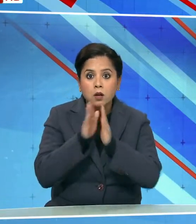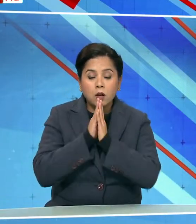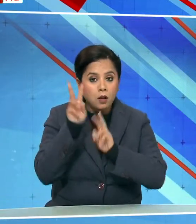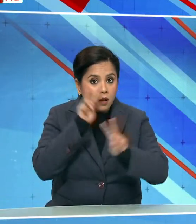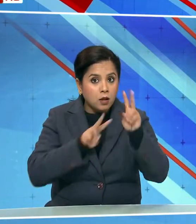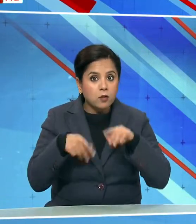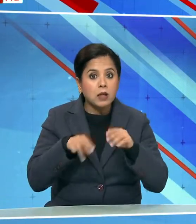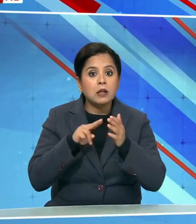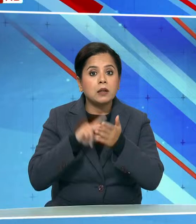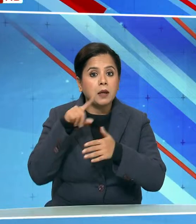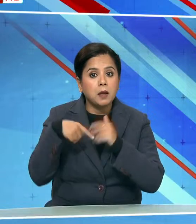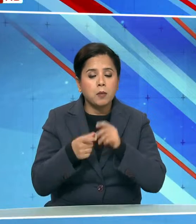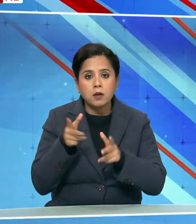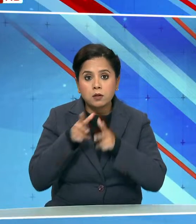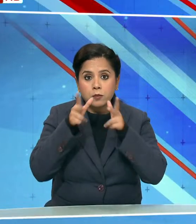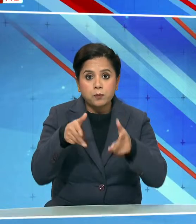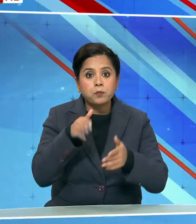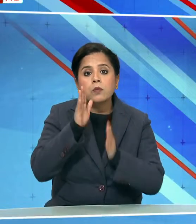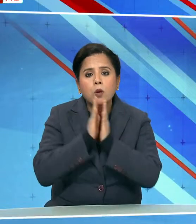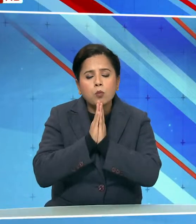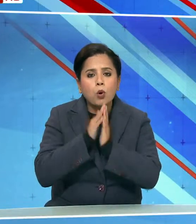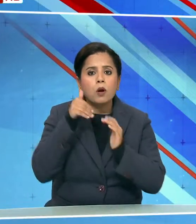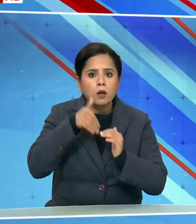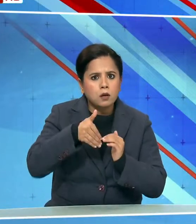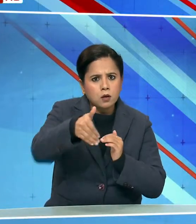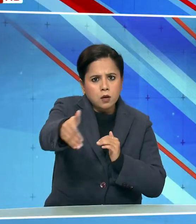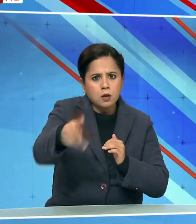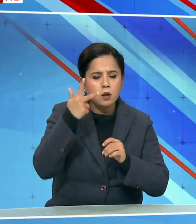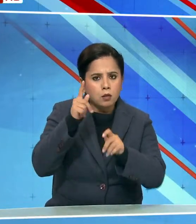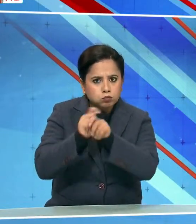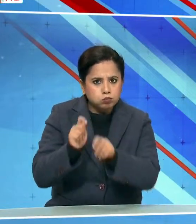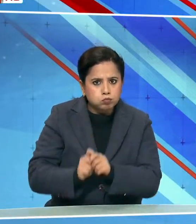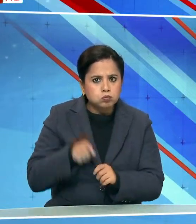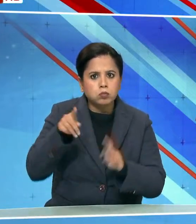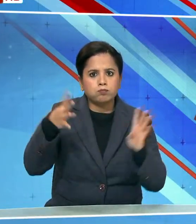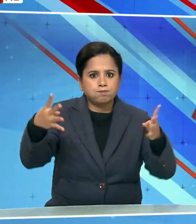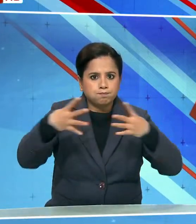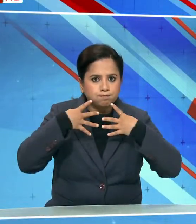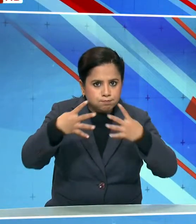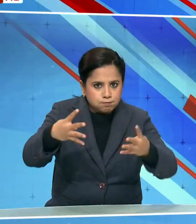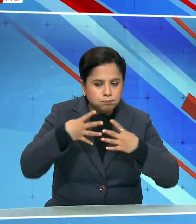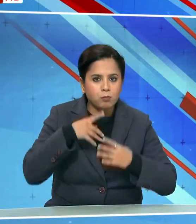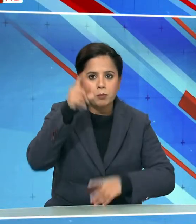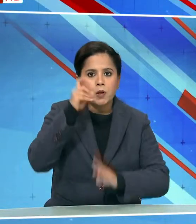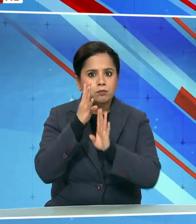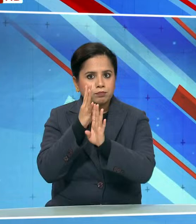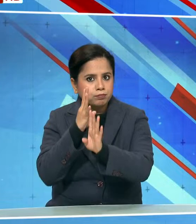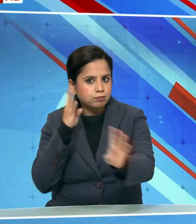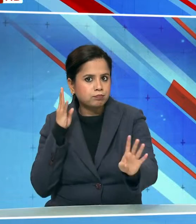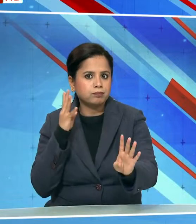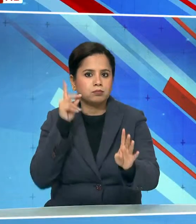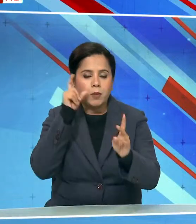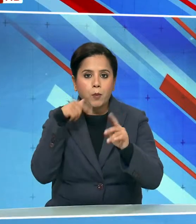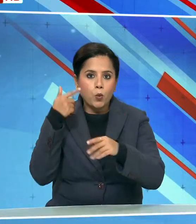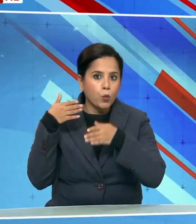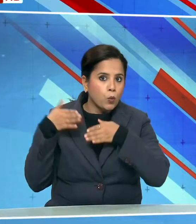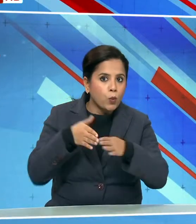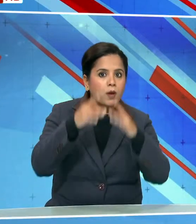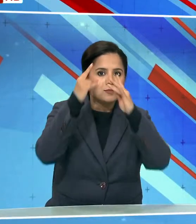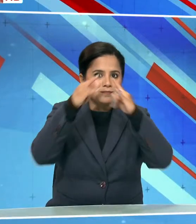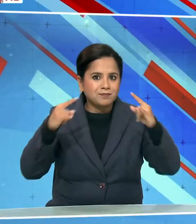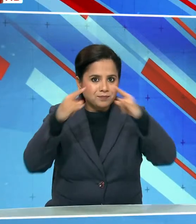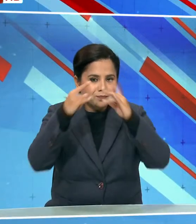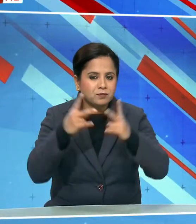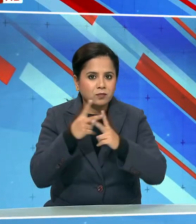निर्पेंद्र मिश्रा ने बताया कि मंदर मार्ग की तैयारी मंदर मार्ग पर लगे गेट श्रधालों के लिए बनाई गई कैनोपी